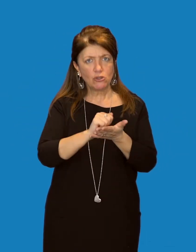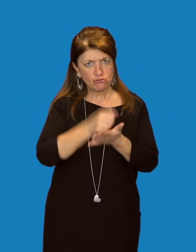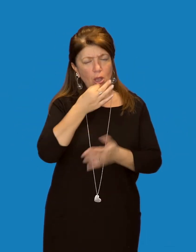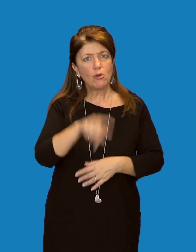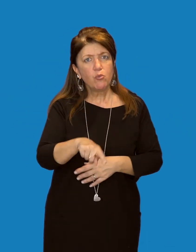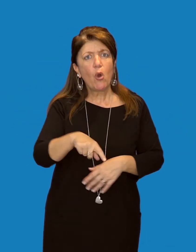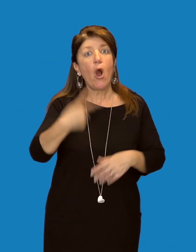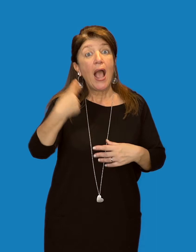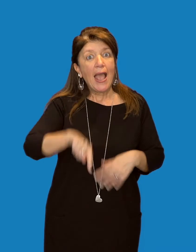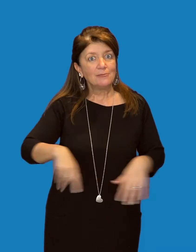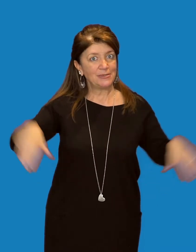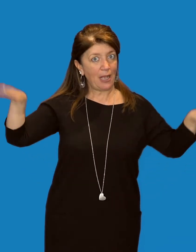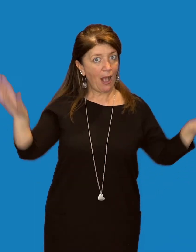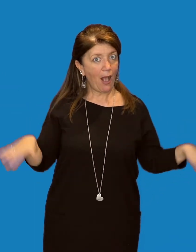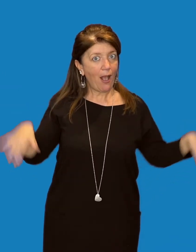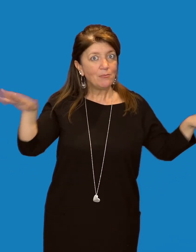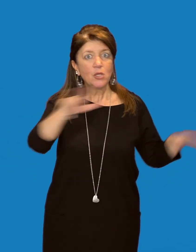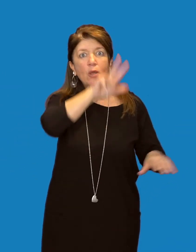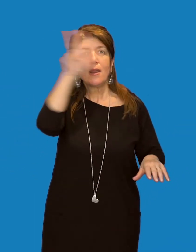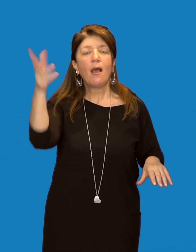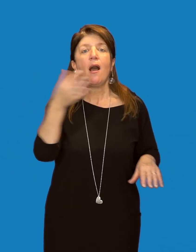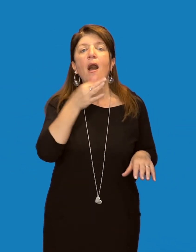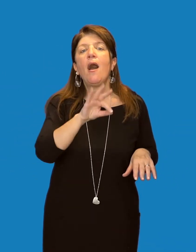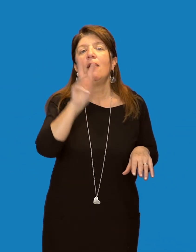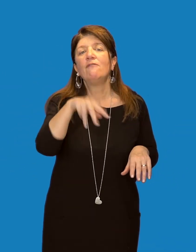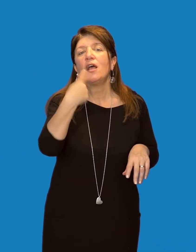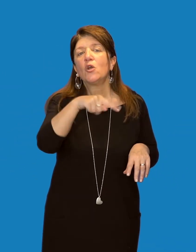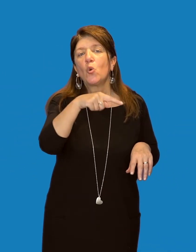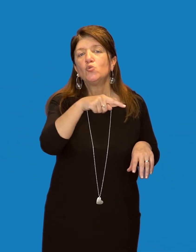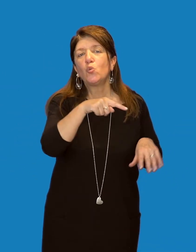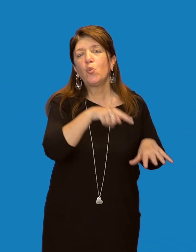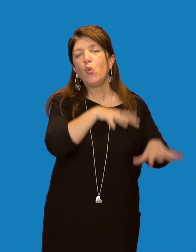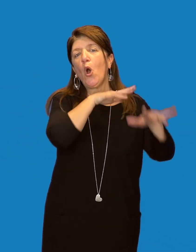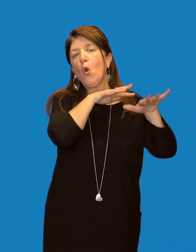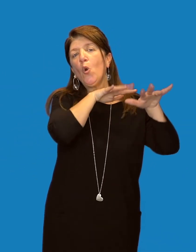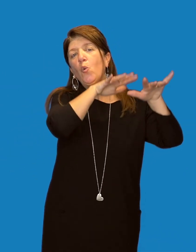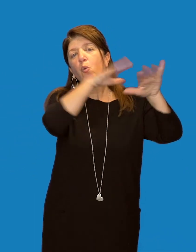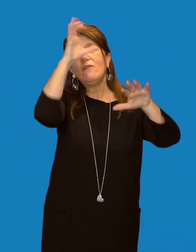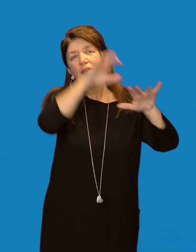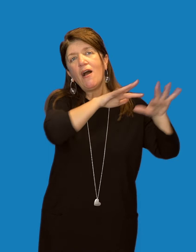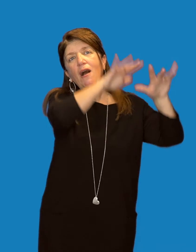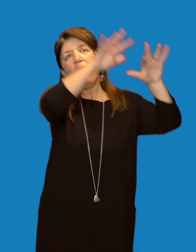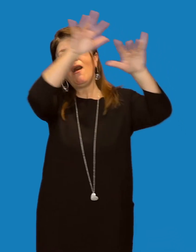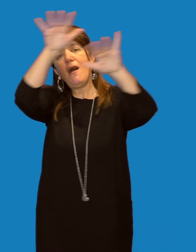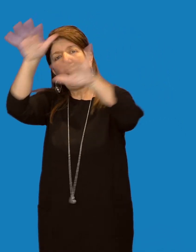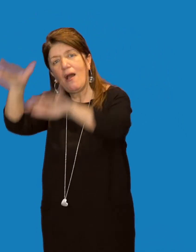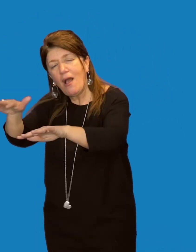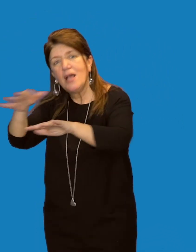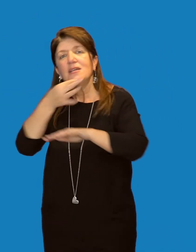gabbiano reale è presente con popolazioni migratrici, sedentarie e dispersive, cioè che si spostano senza